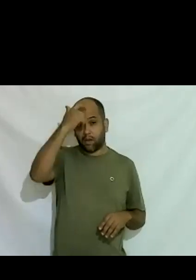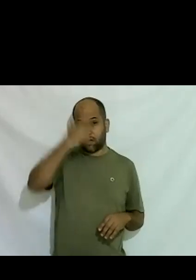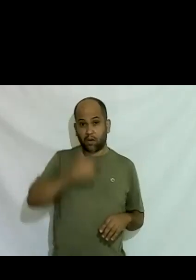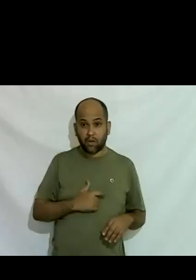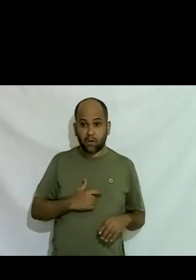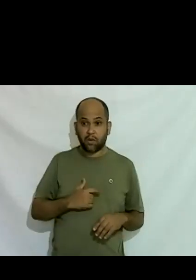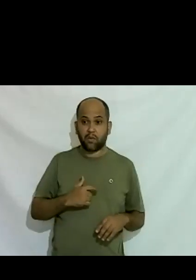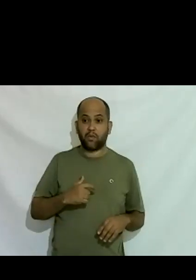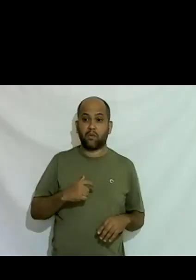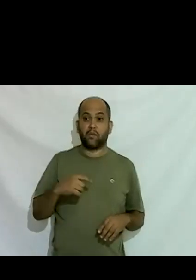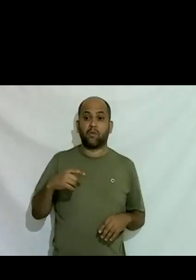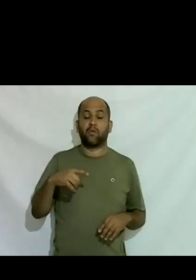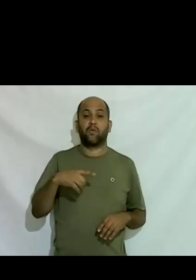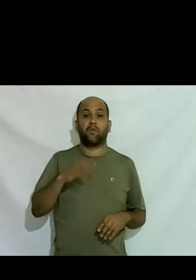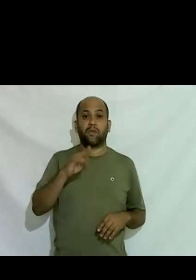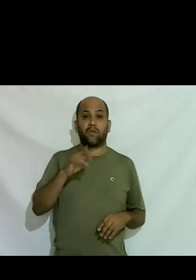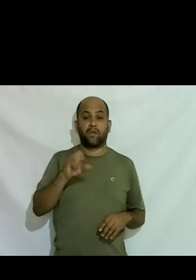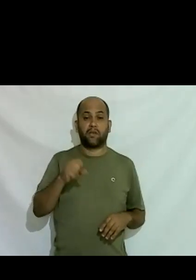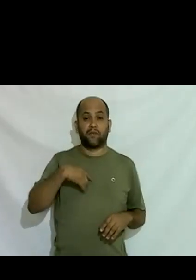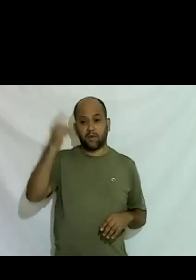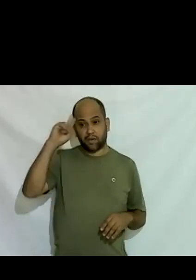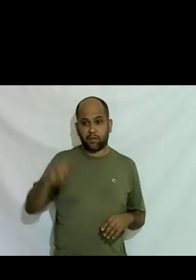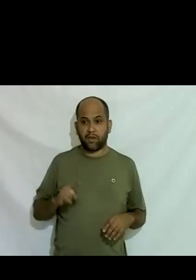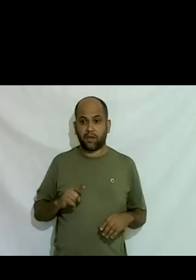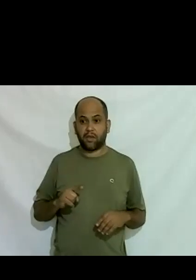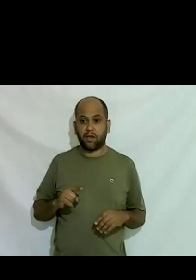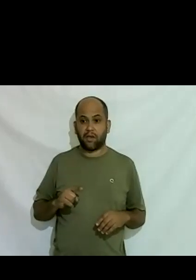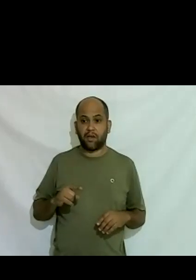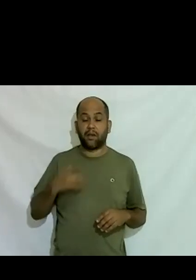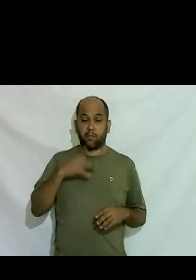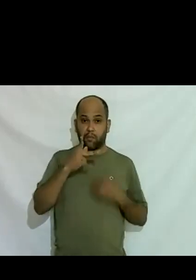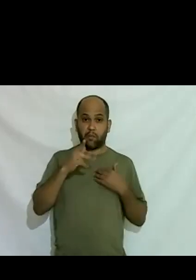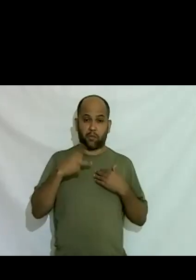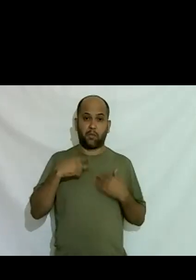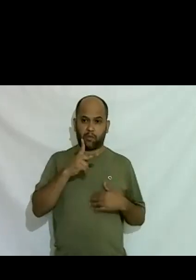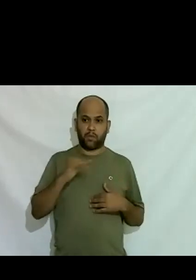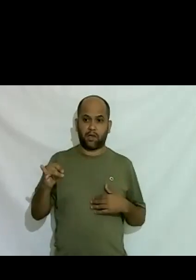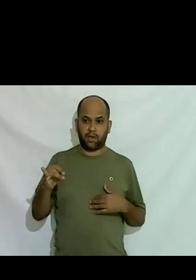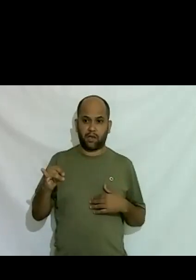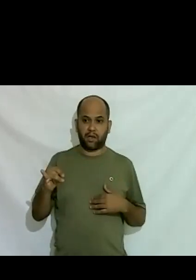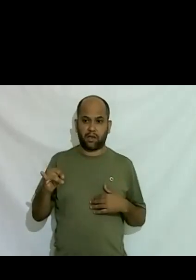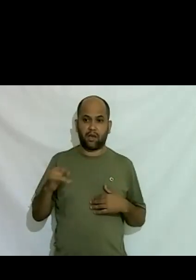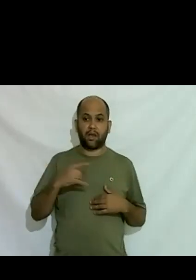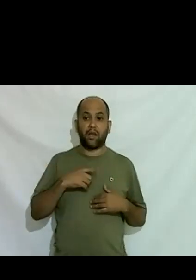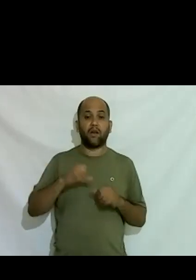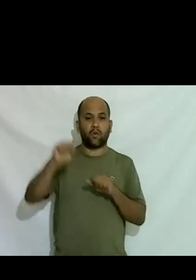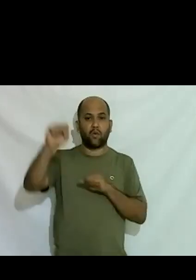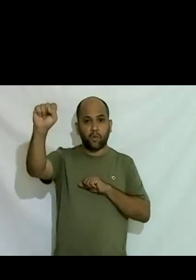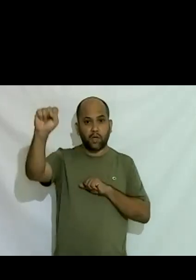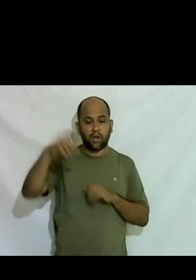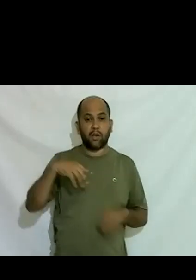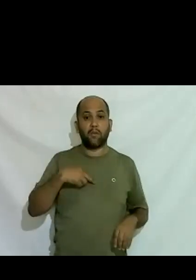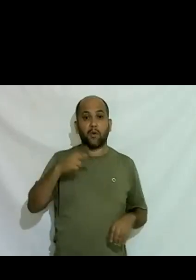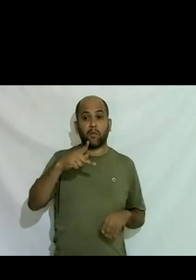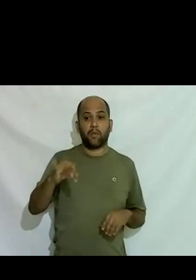sabia né porque meu pai foi um grande herói a sorte foi essa meu pai nunca disse pra mim não